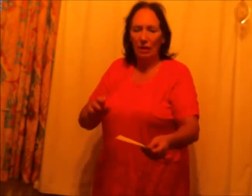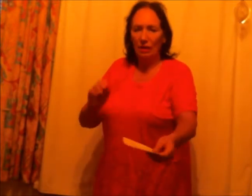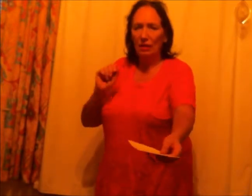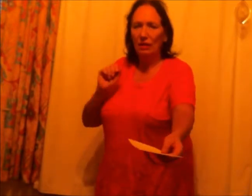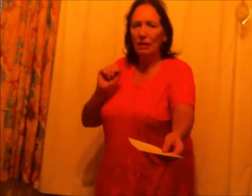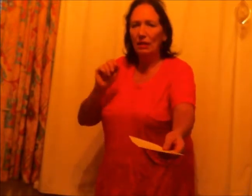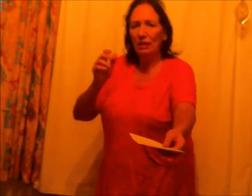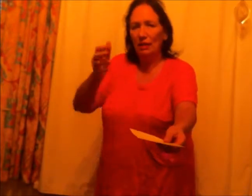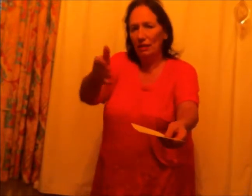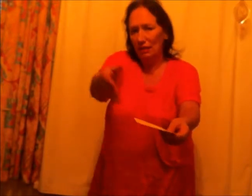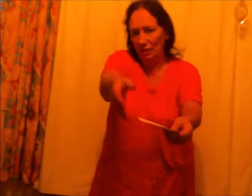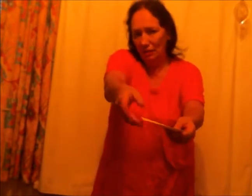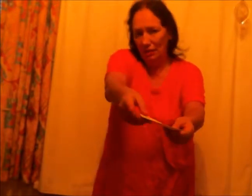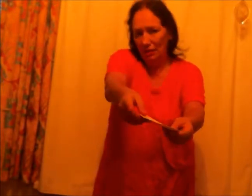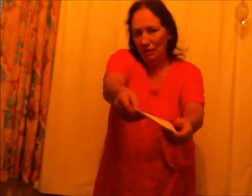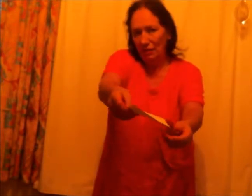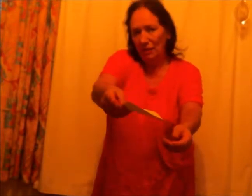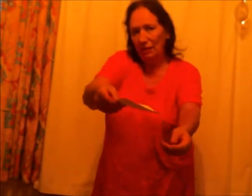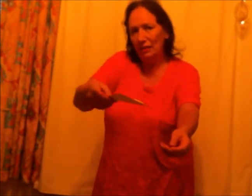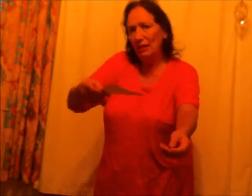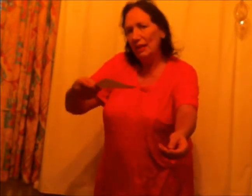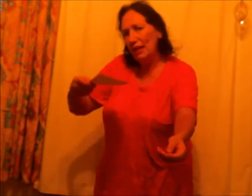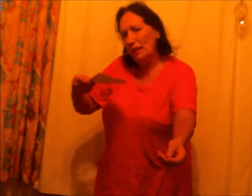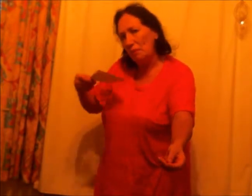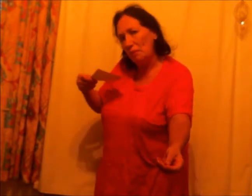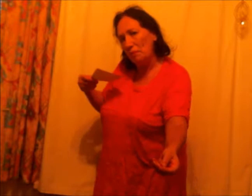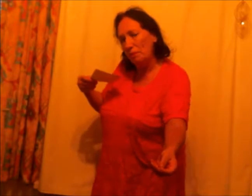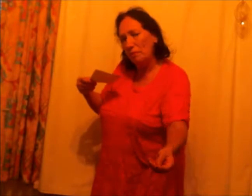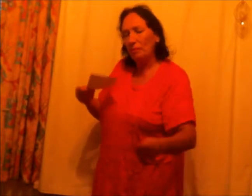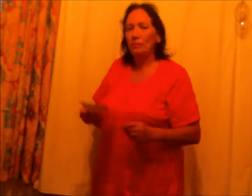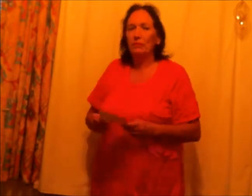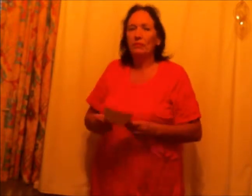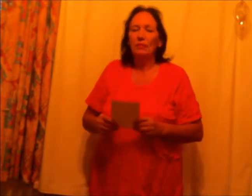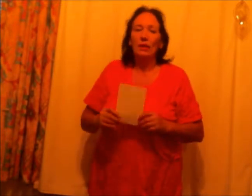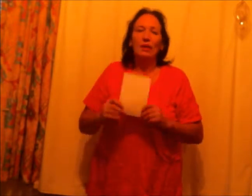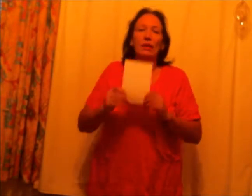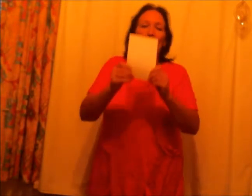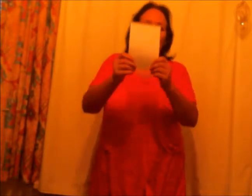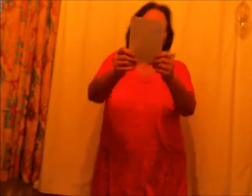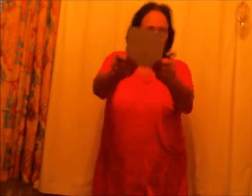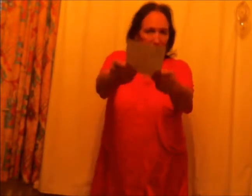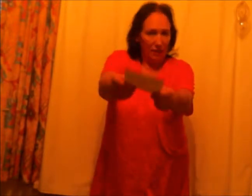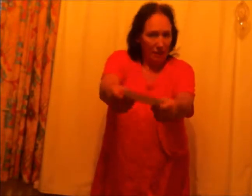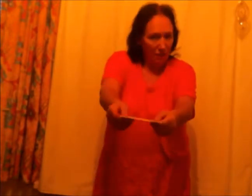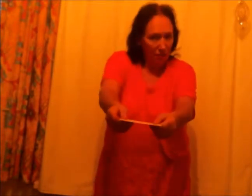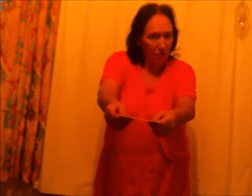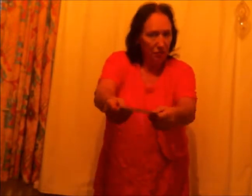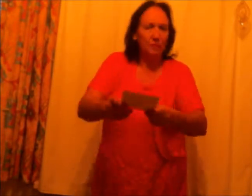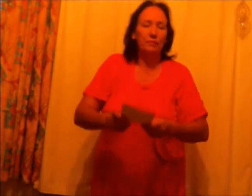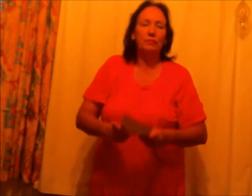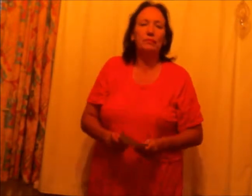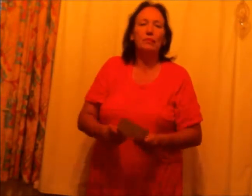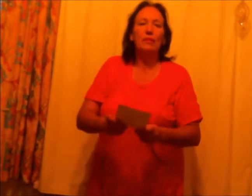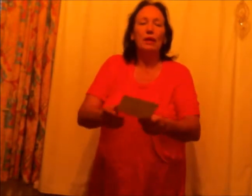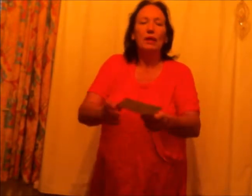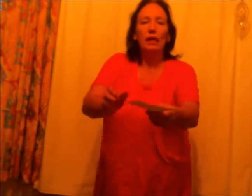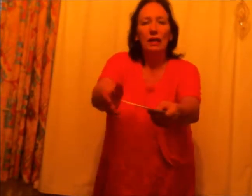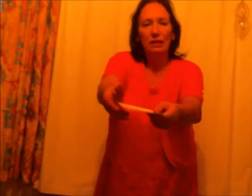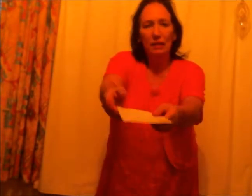Ik neem. Ik geef en ik